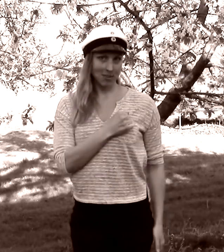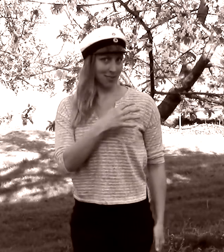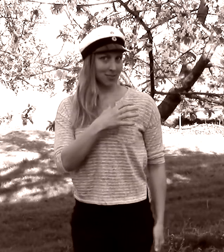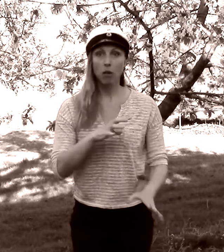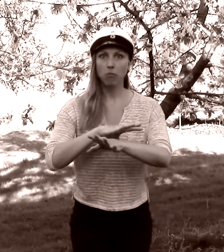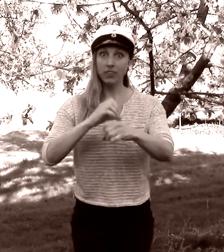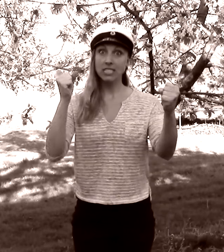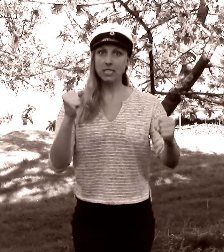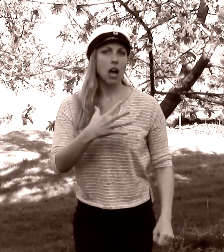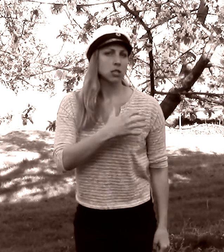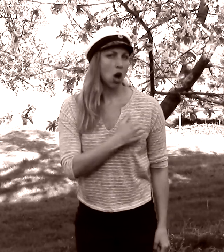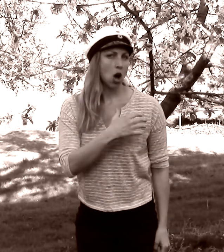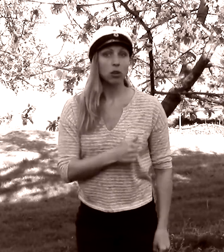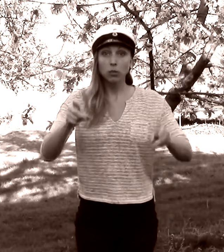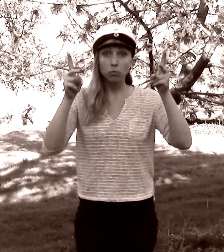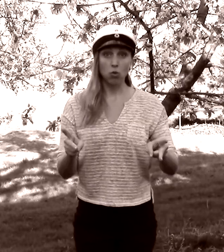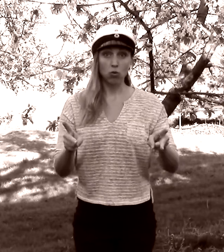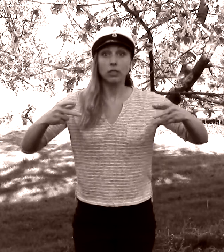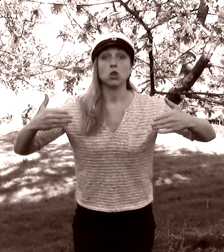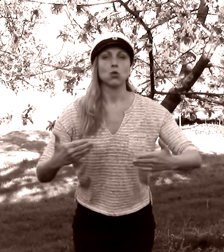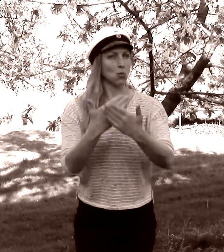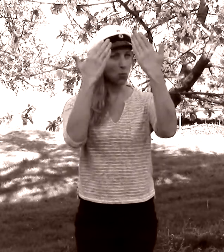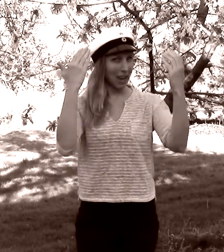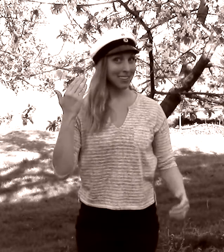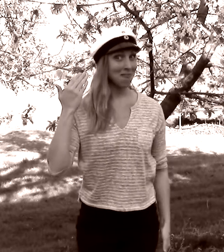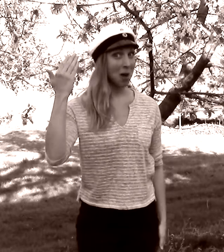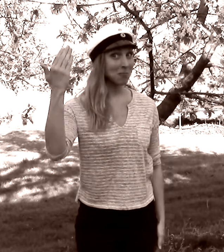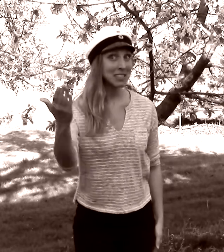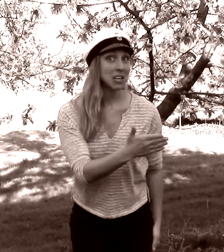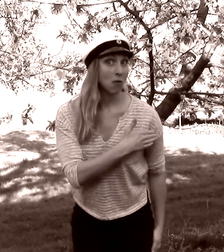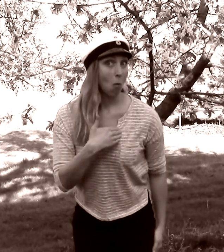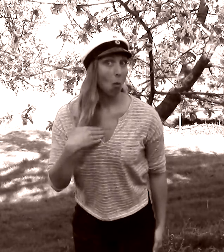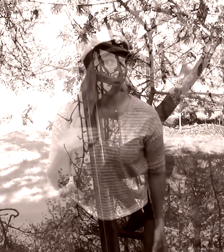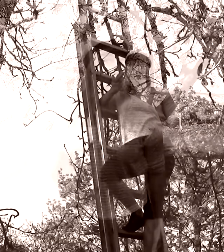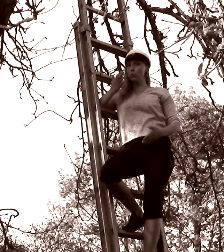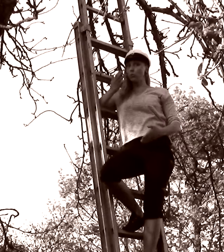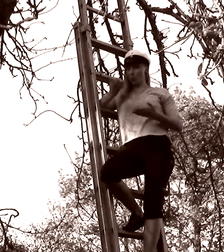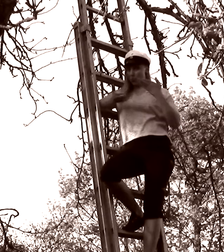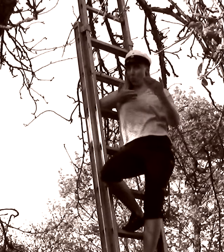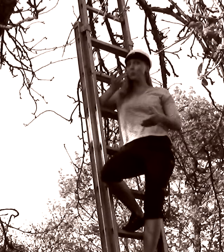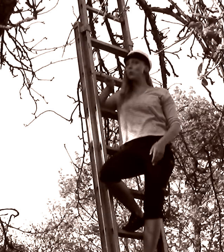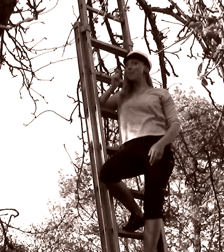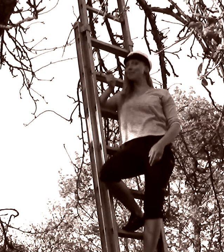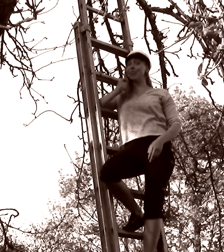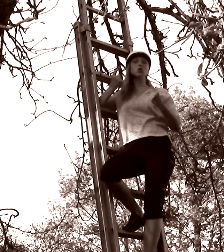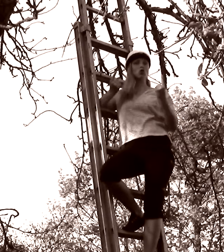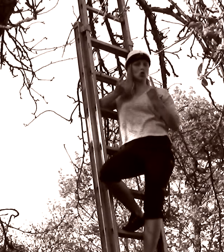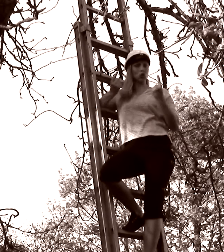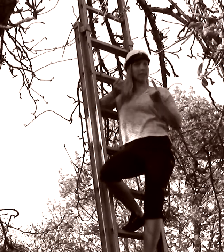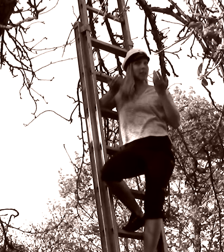hjärta med friska slag, och den ljusande framtida vår Sjung om studentens lyckliga